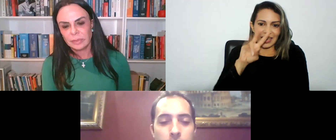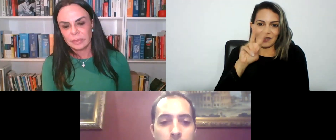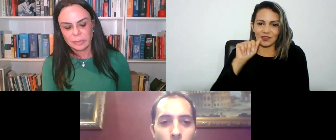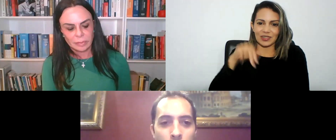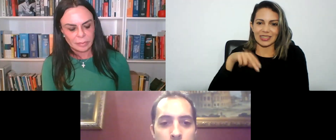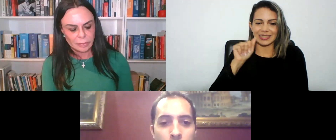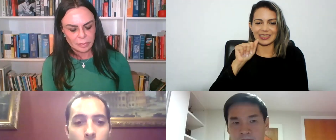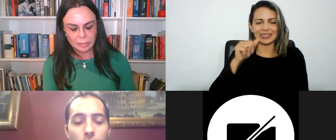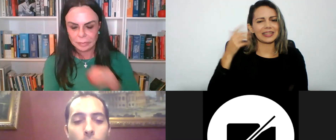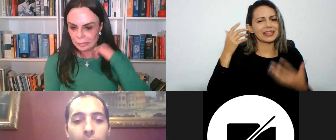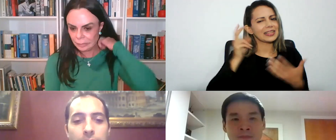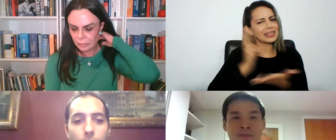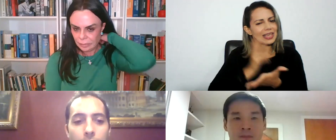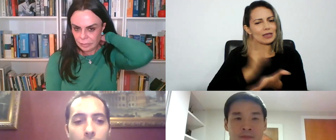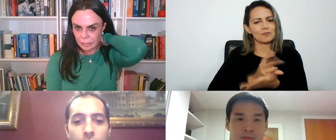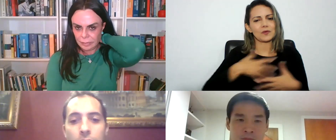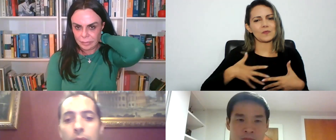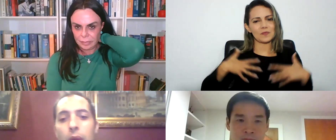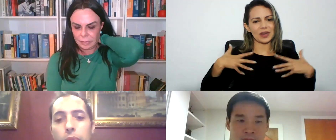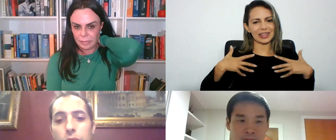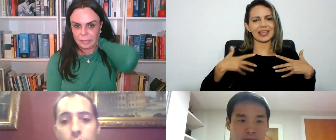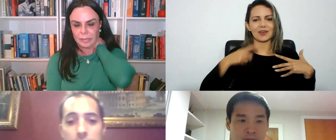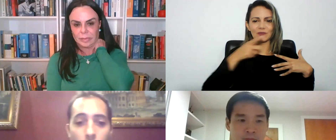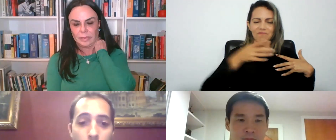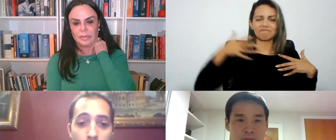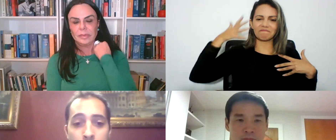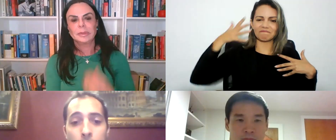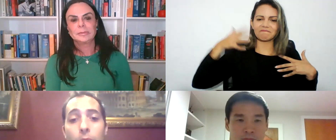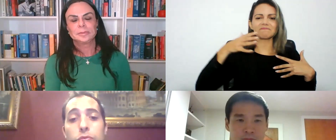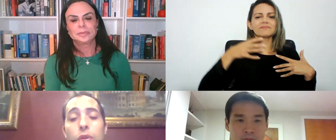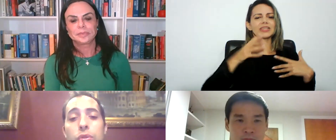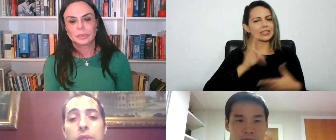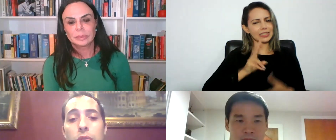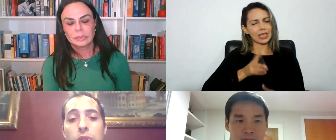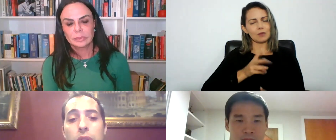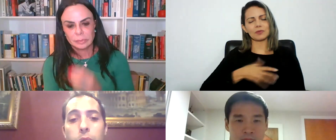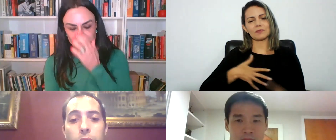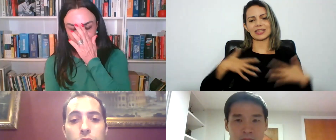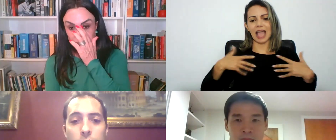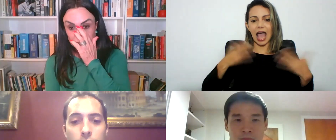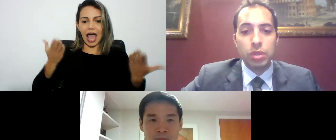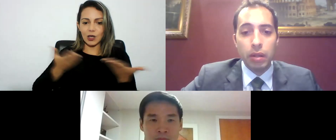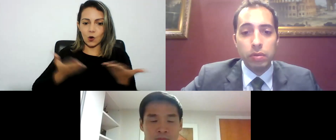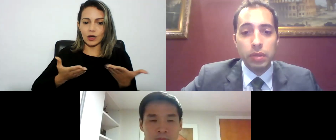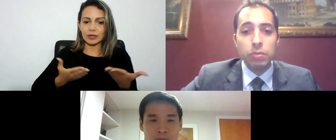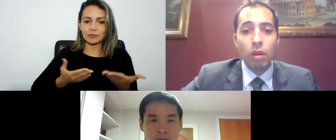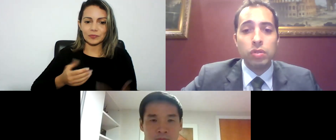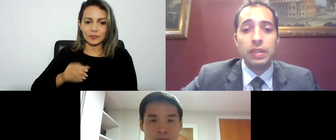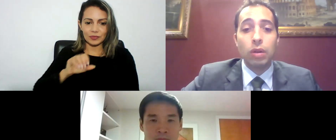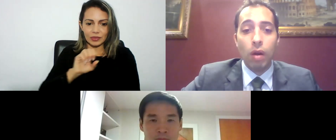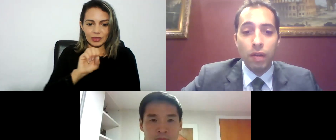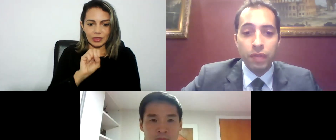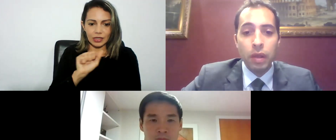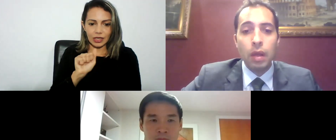sem maiores delongas vou passar a palavra para o doutor Sauei promotor de justiça do Ministério Público do Estado do Rio de Janeiro desde